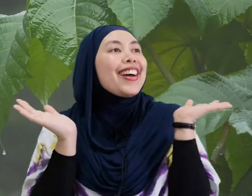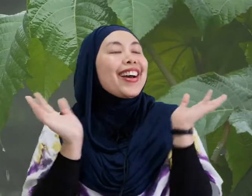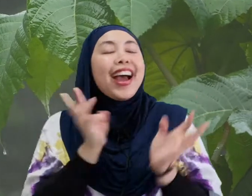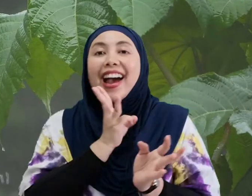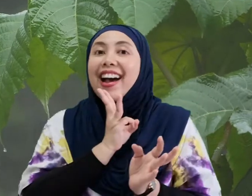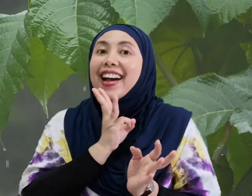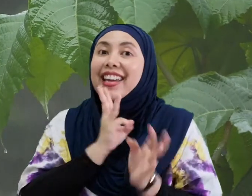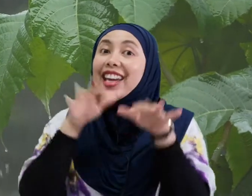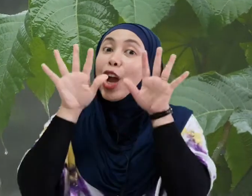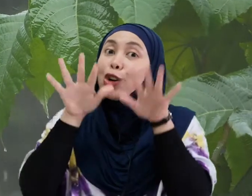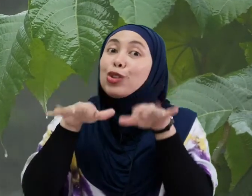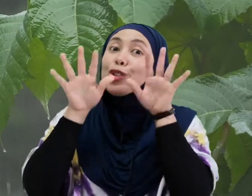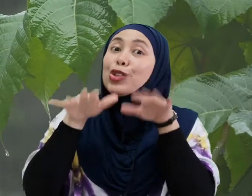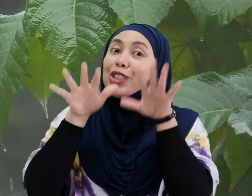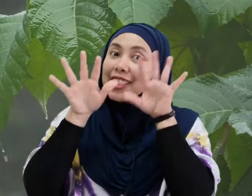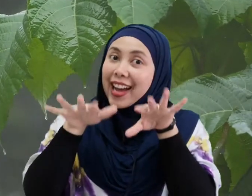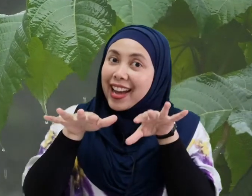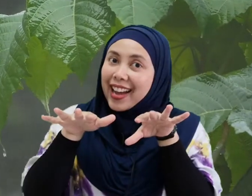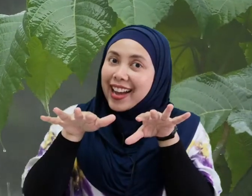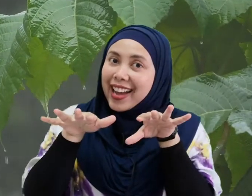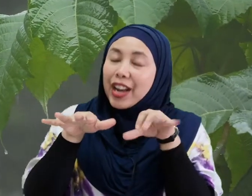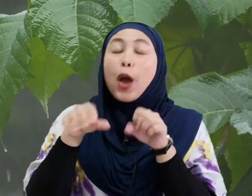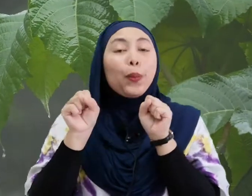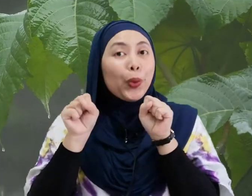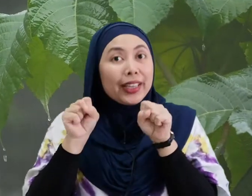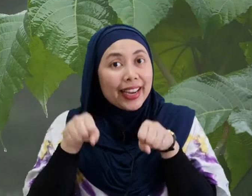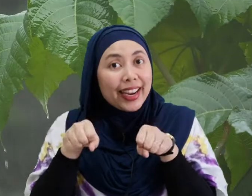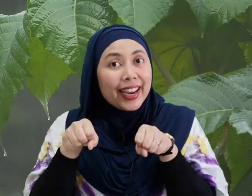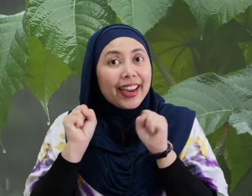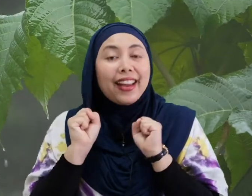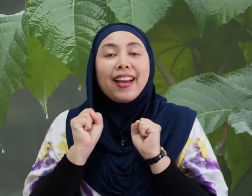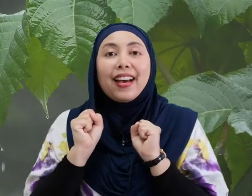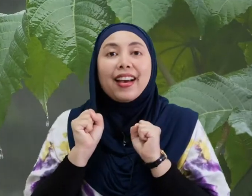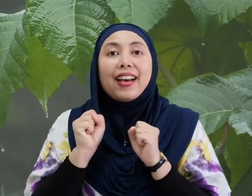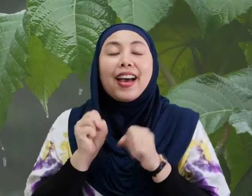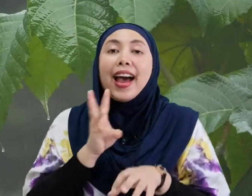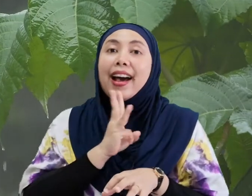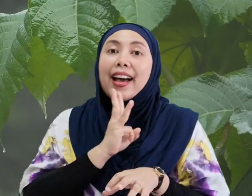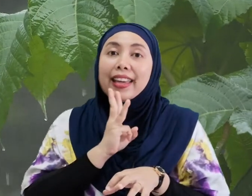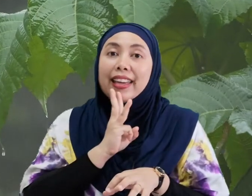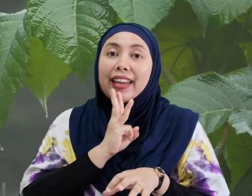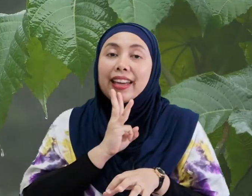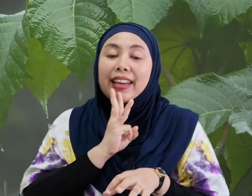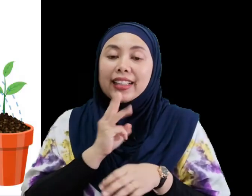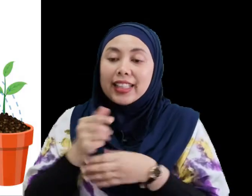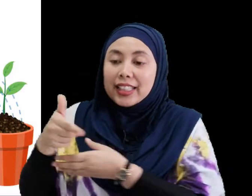Air hujan Boleh? Air yang kita